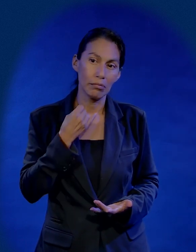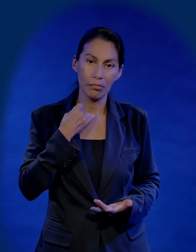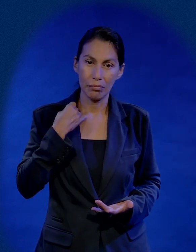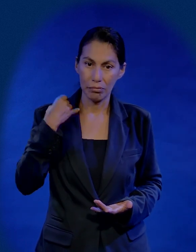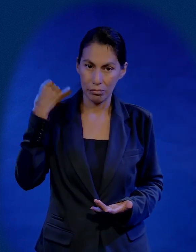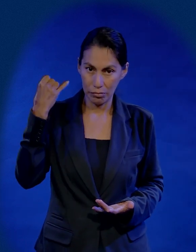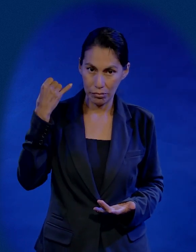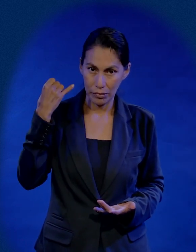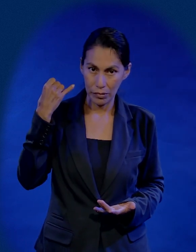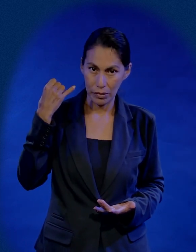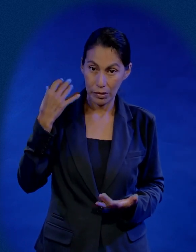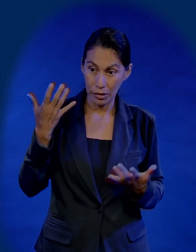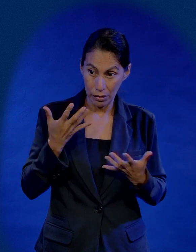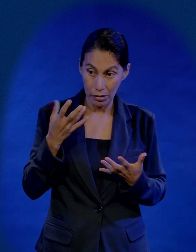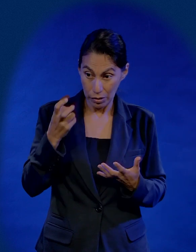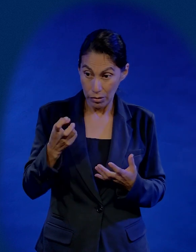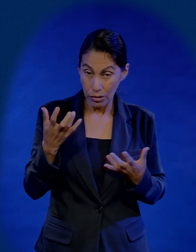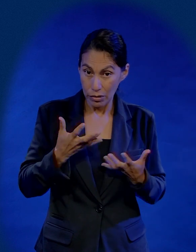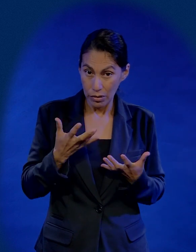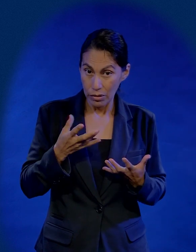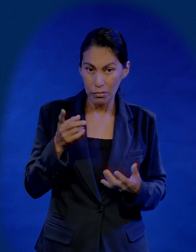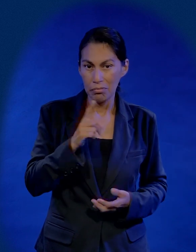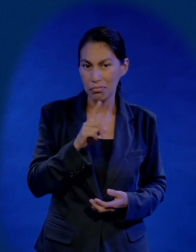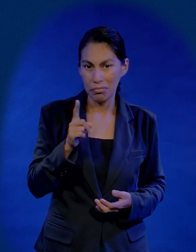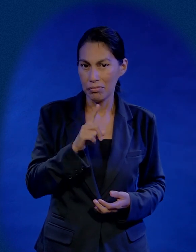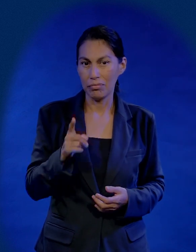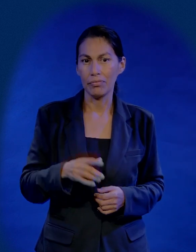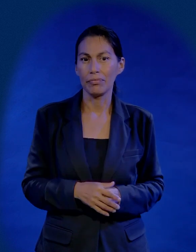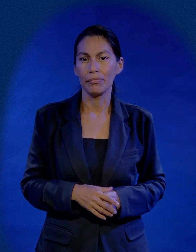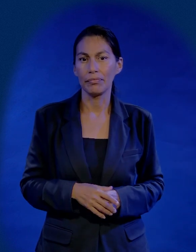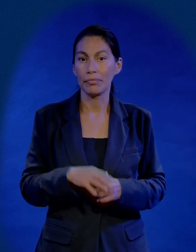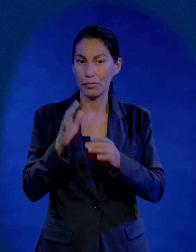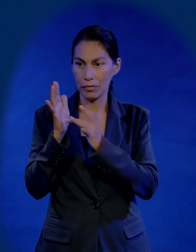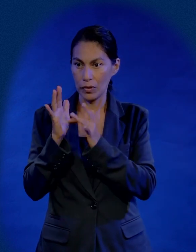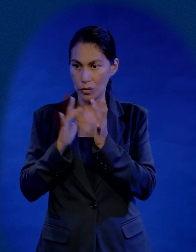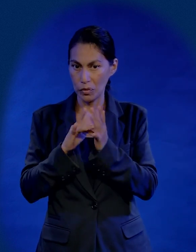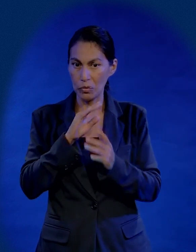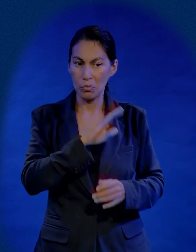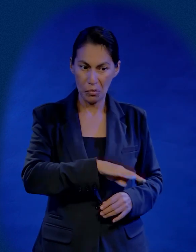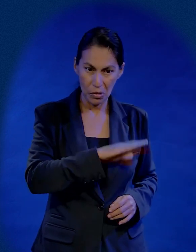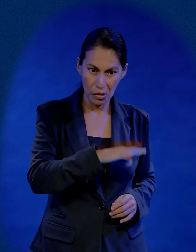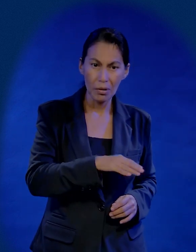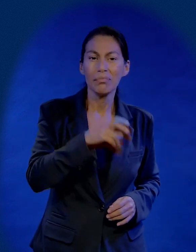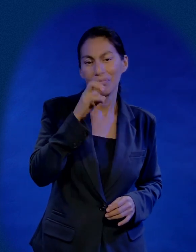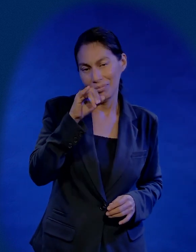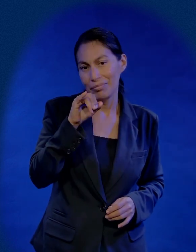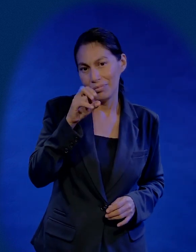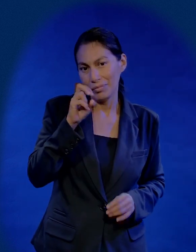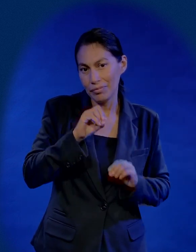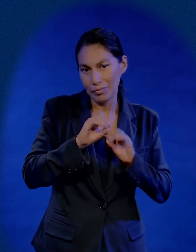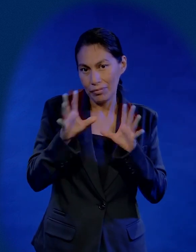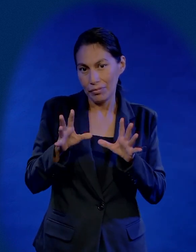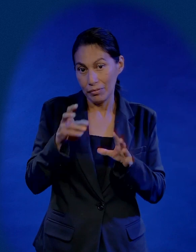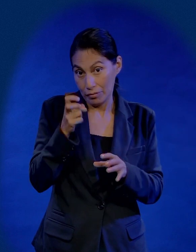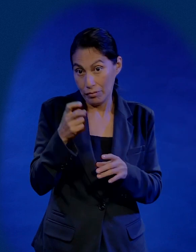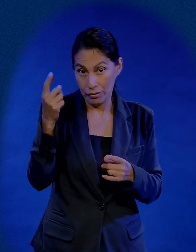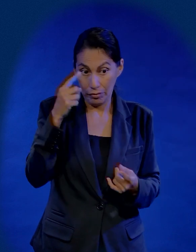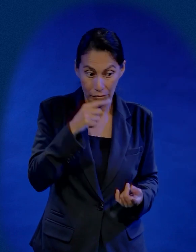Judas no necesariamente tenía que ser el que hiciera eso Jesús tenía que morir sí Señor tenía que morir